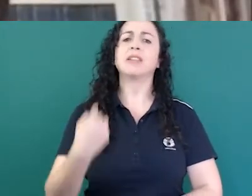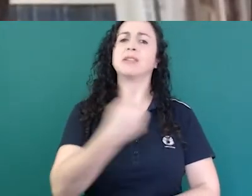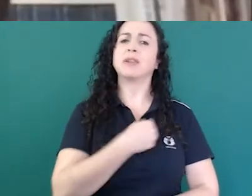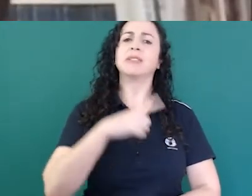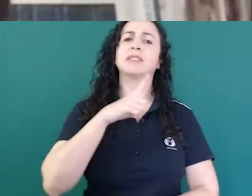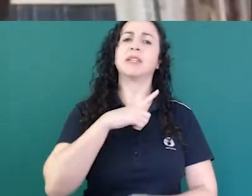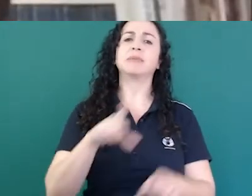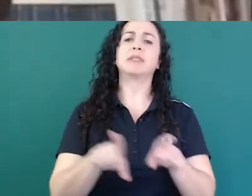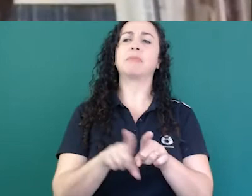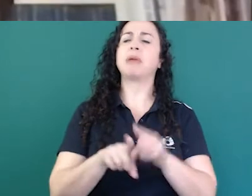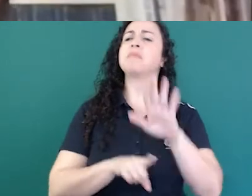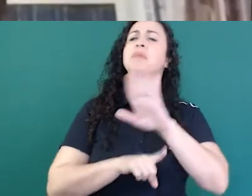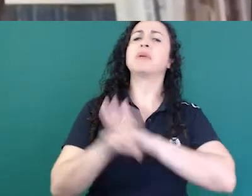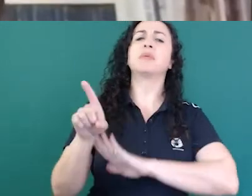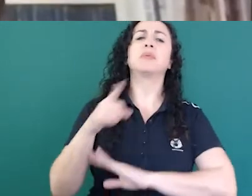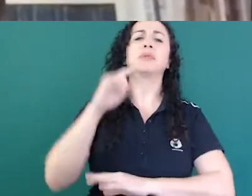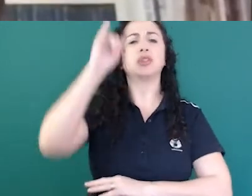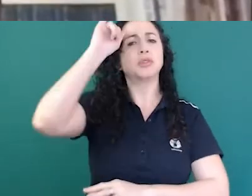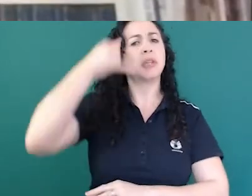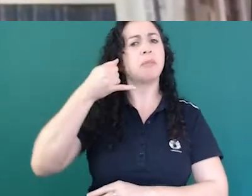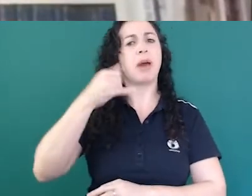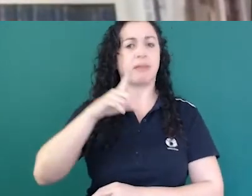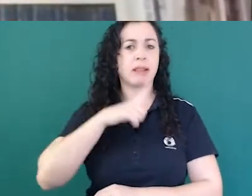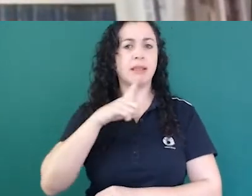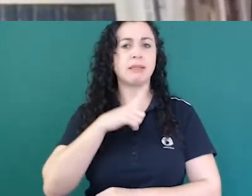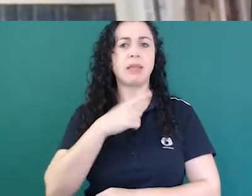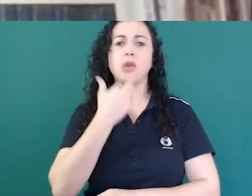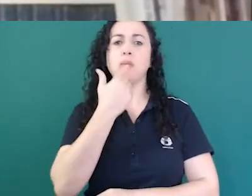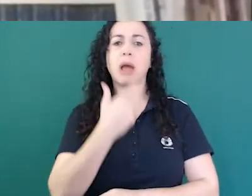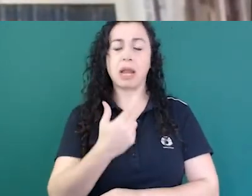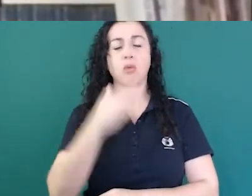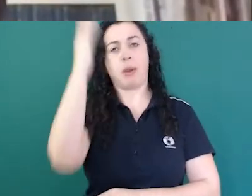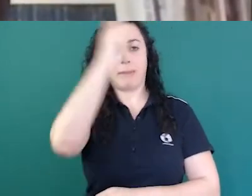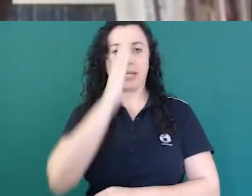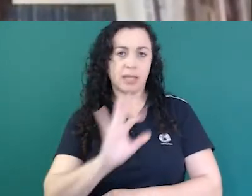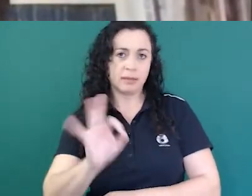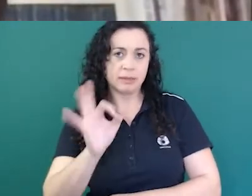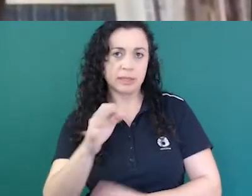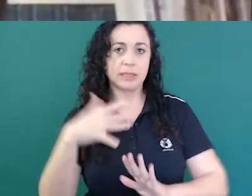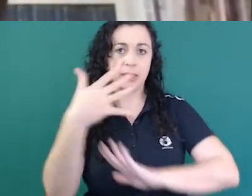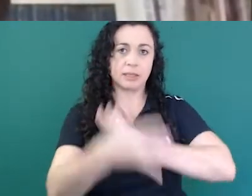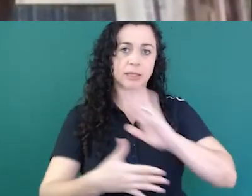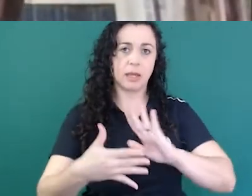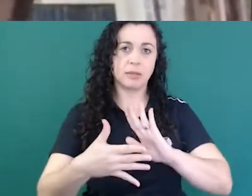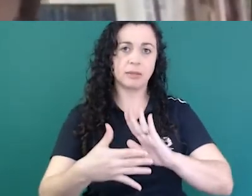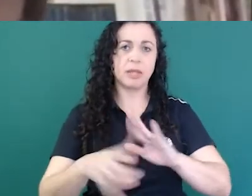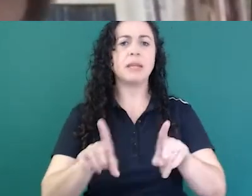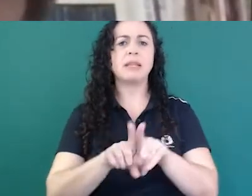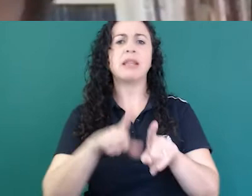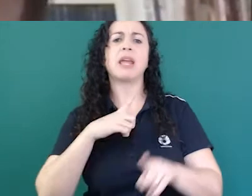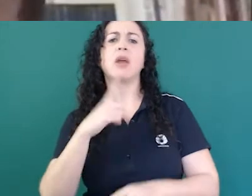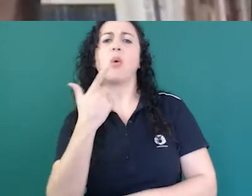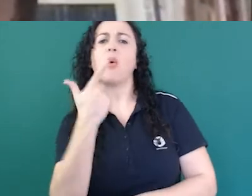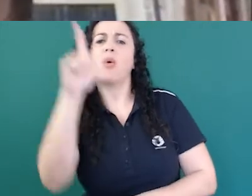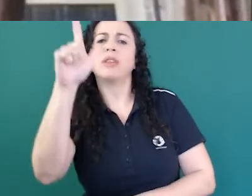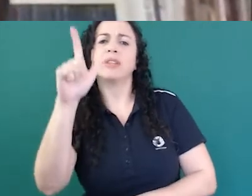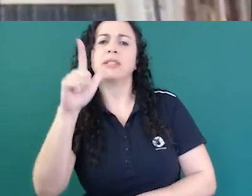professor José Mário, nós temos uma língua brasileira de sinais, temos outras línguas